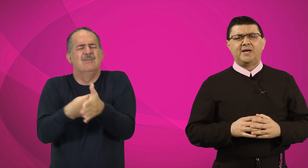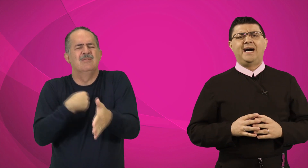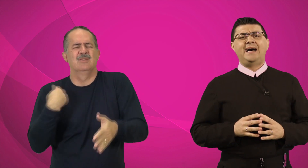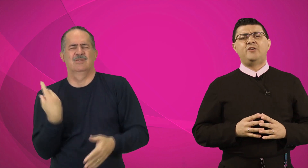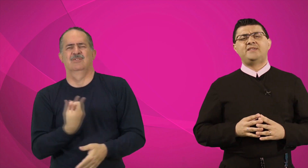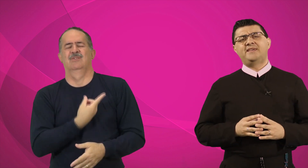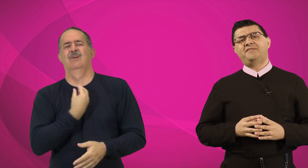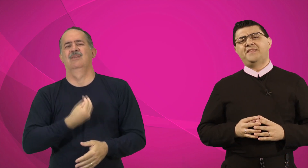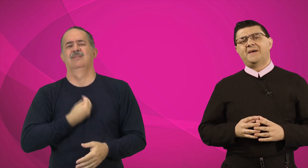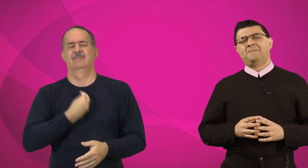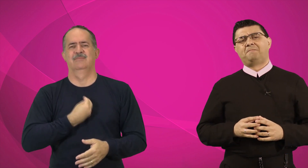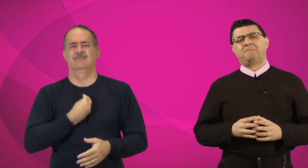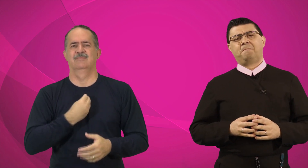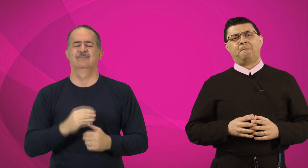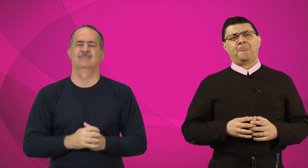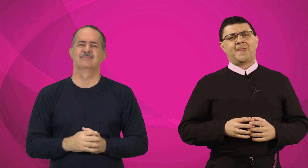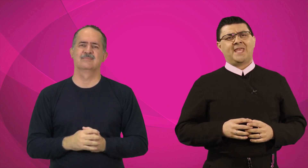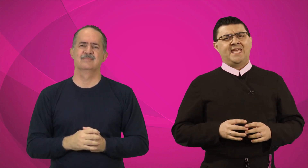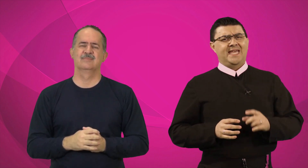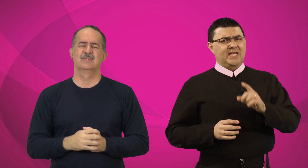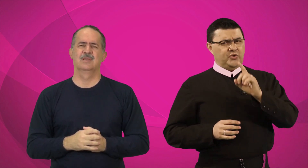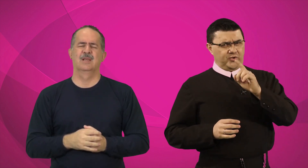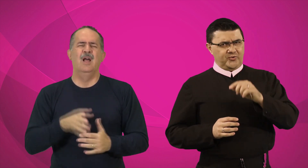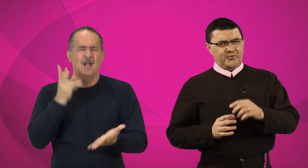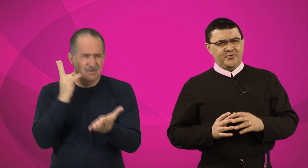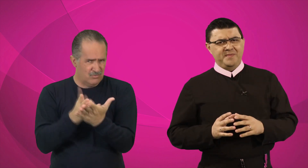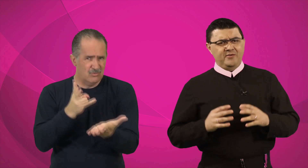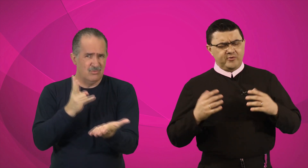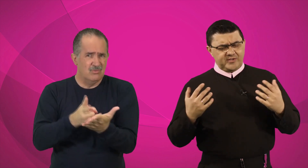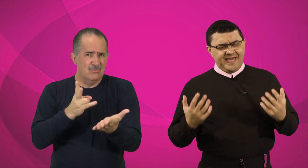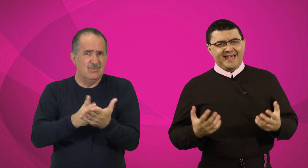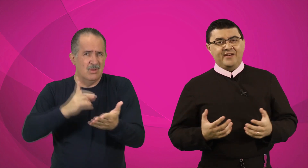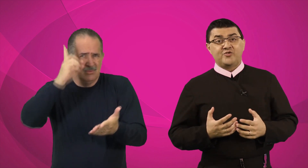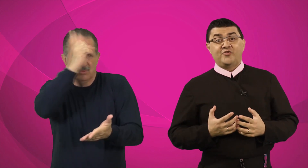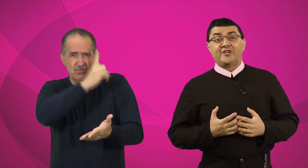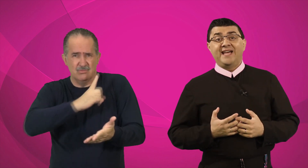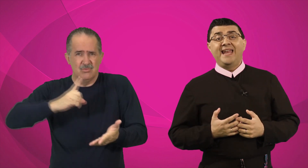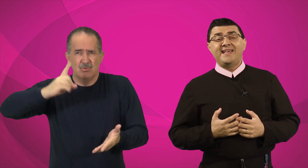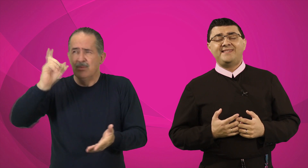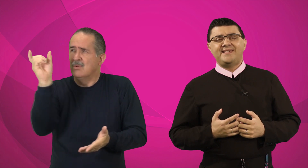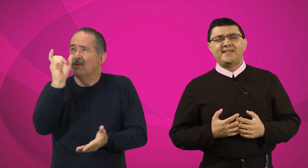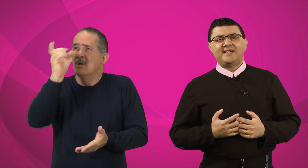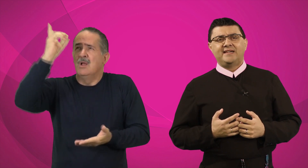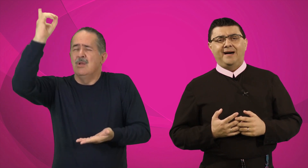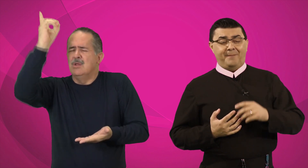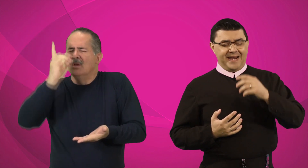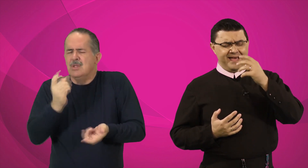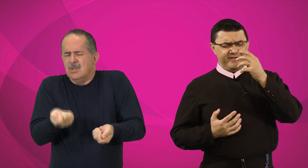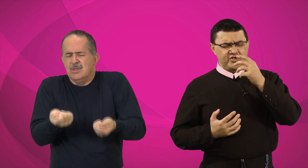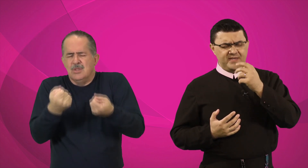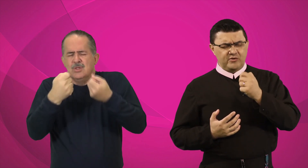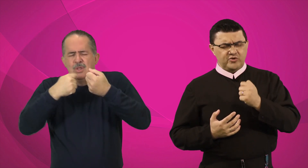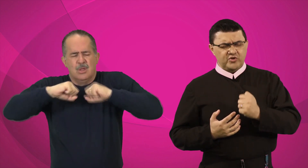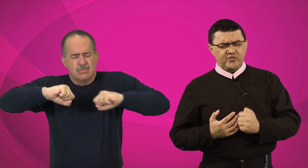à nossa vida. Todos os domingos, ela nos fortalece. A palavra de Deus nos